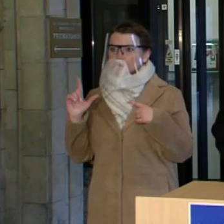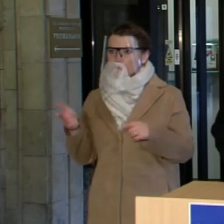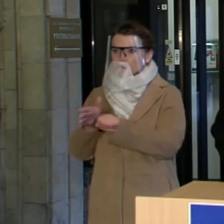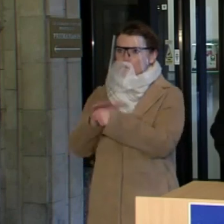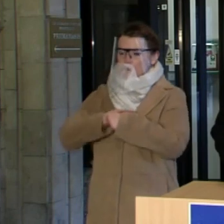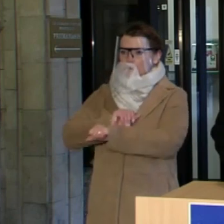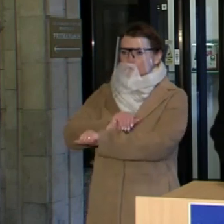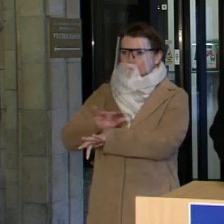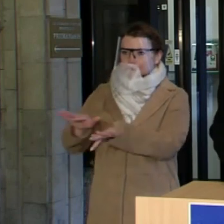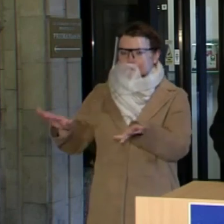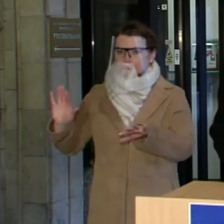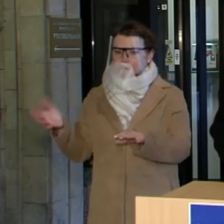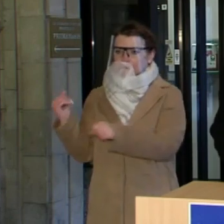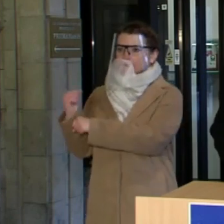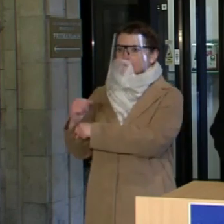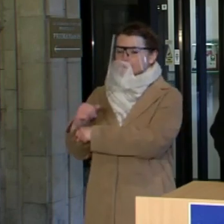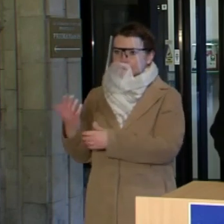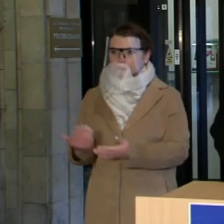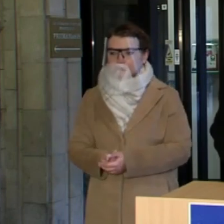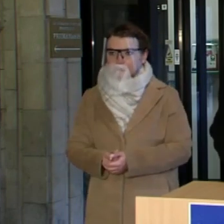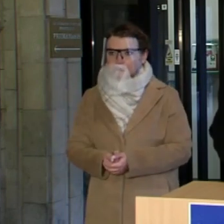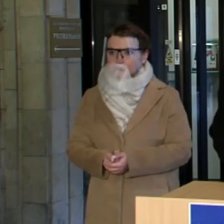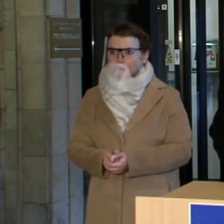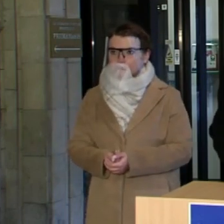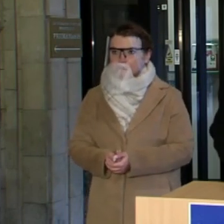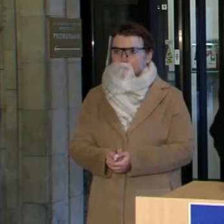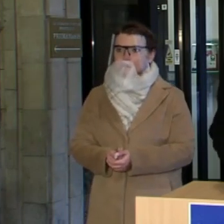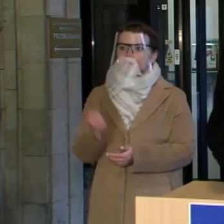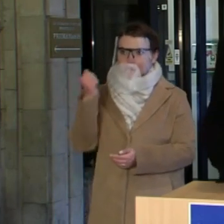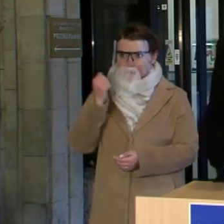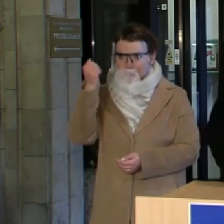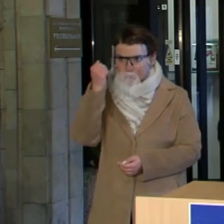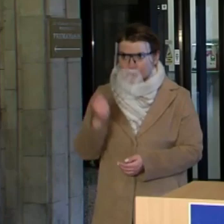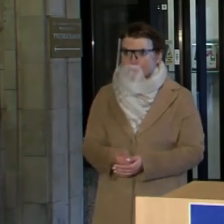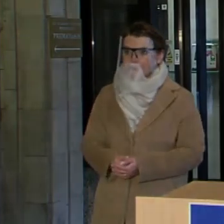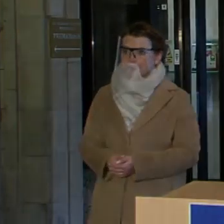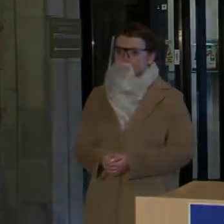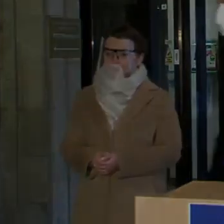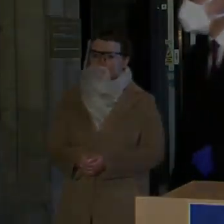protraukį ir galimas dalykas dėl to susilauks staudžių pasiekmė. Ačiūms labai.